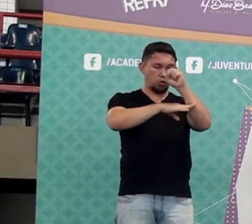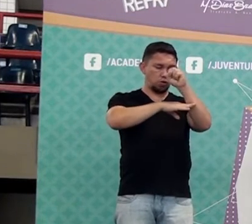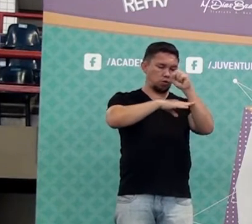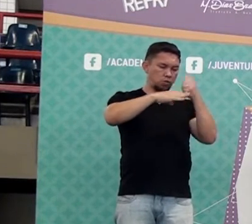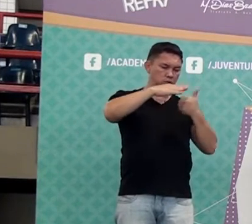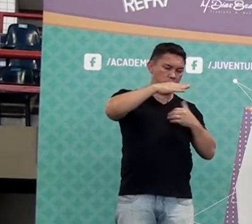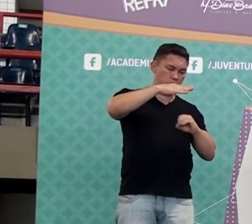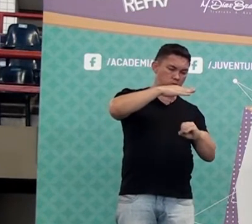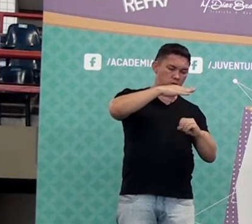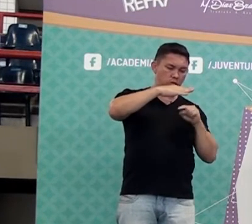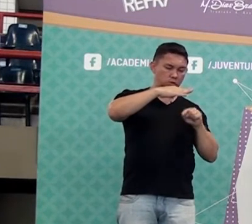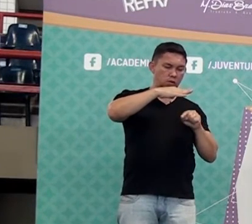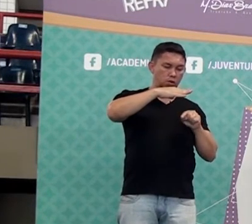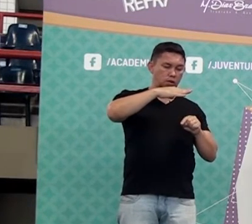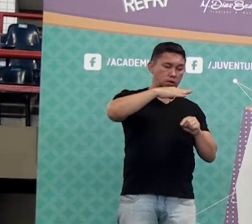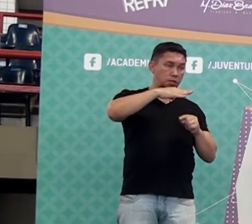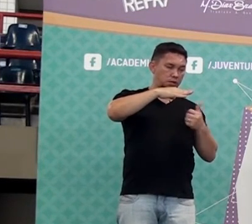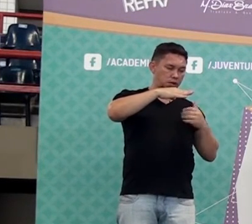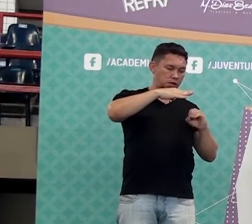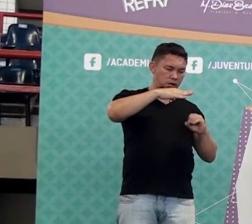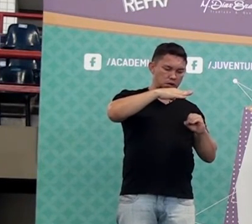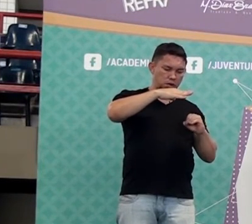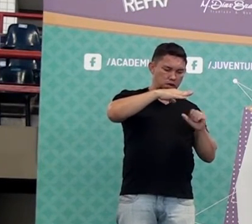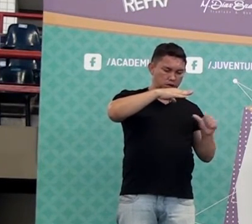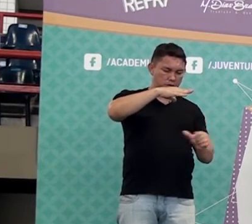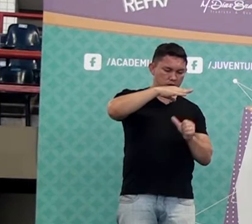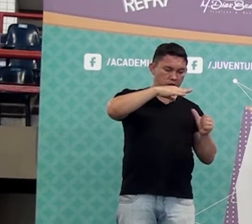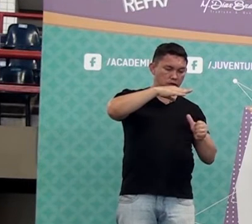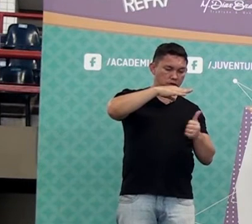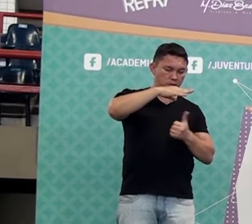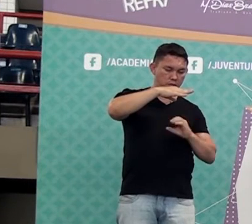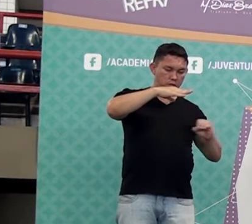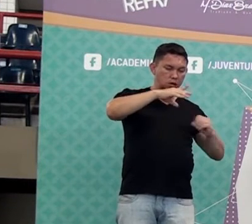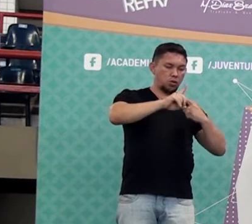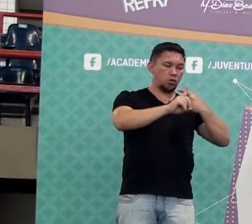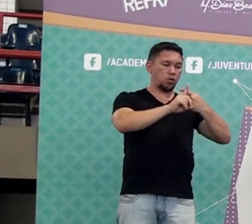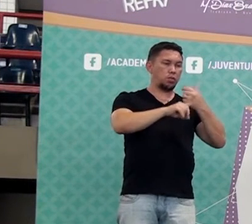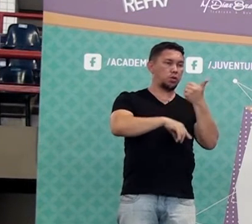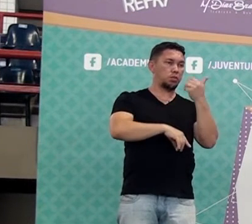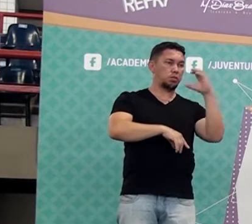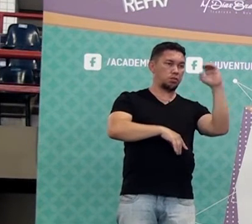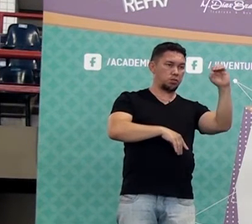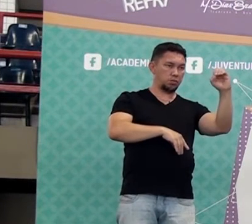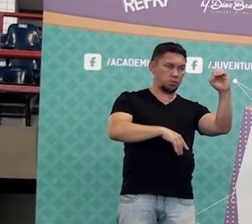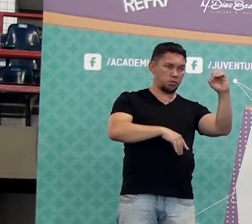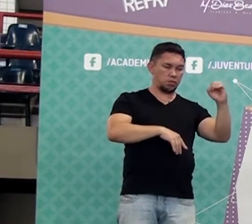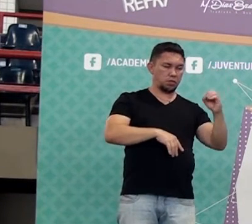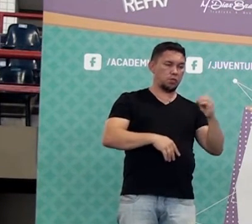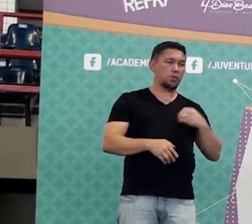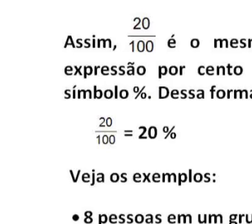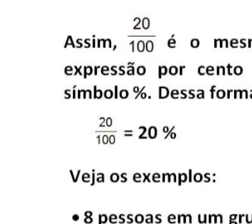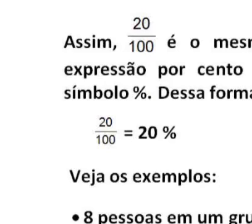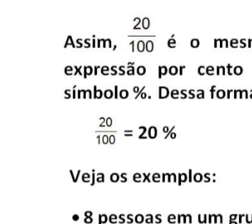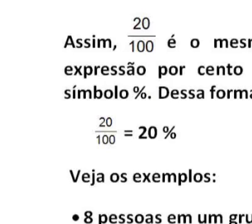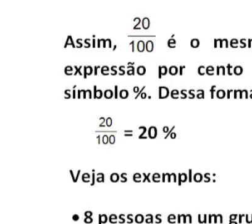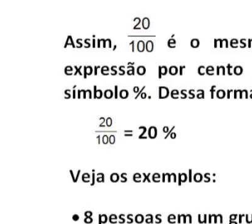Para dez virar cem, tem que fazer o quê? Multiplicar por dez. Oito vezes dez.